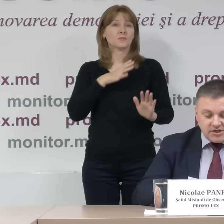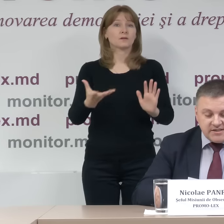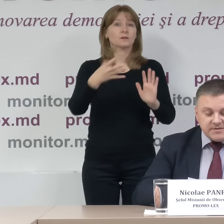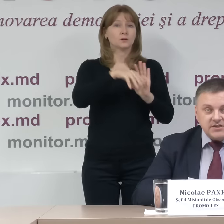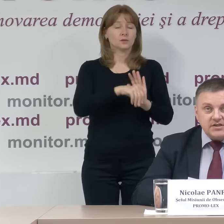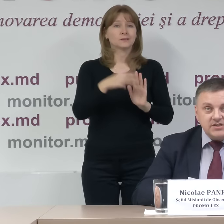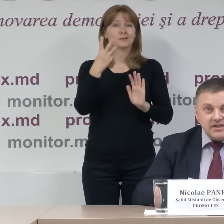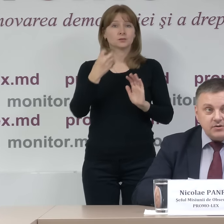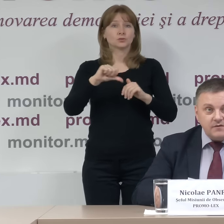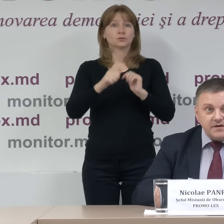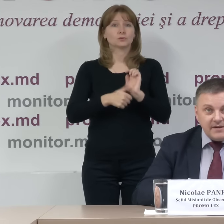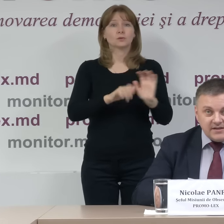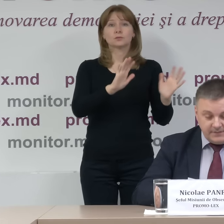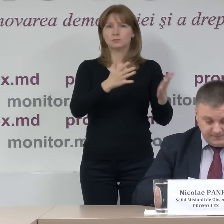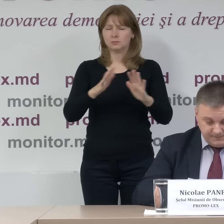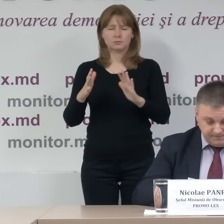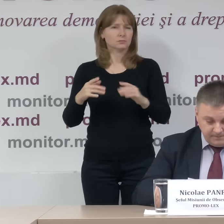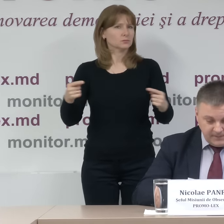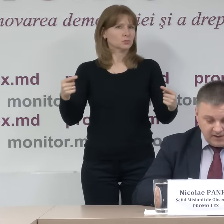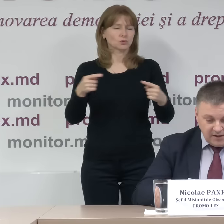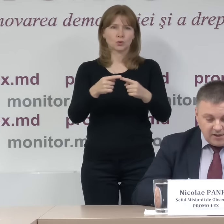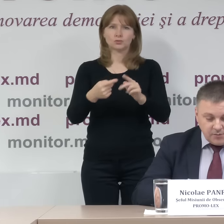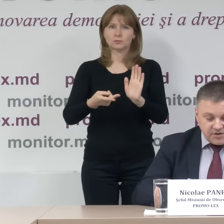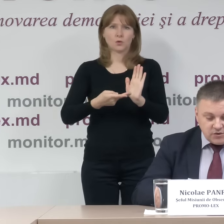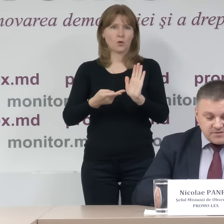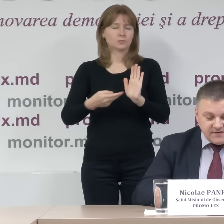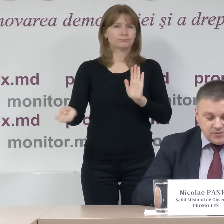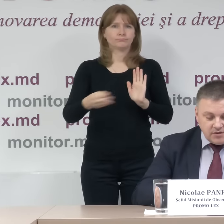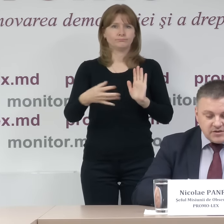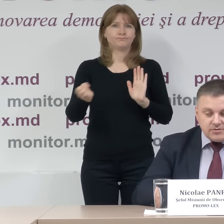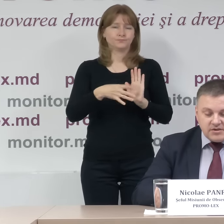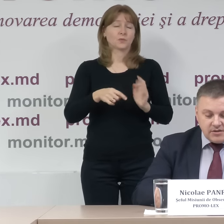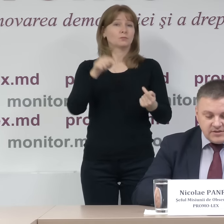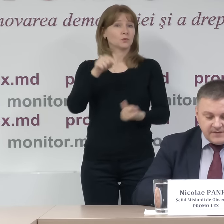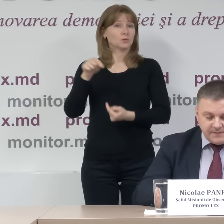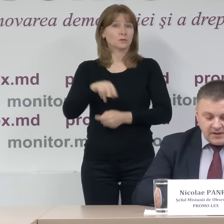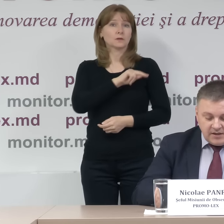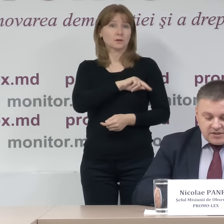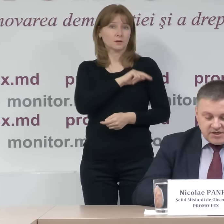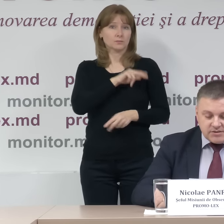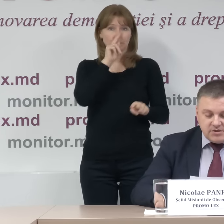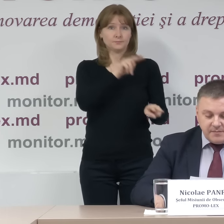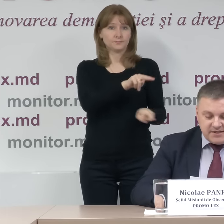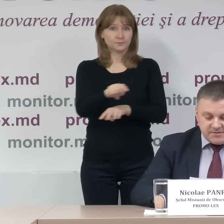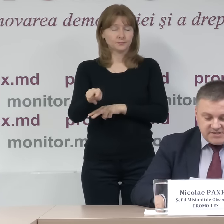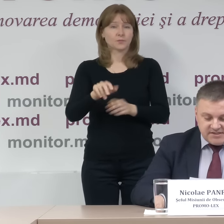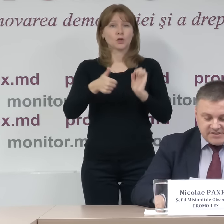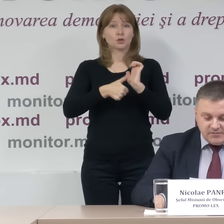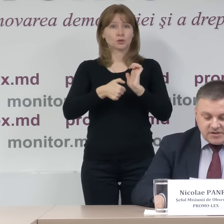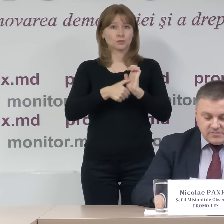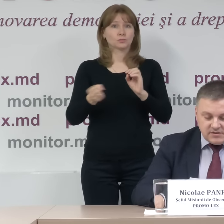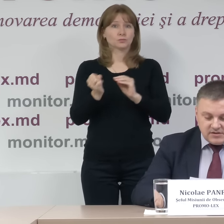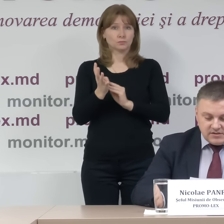316 incidente confirmate. Potrivit observatorilor, din totalul de 614